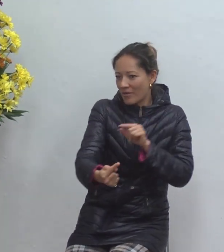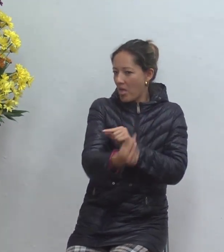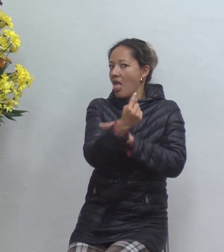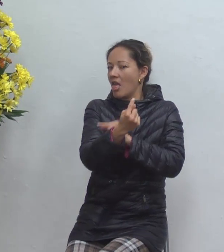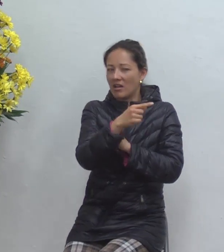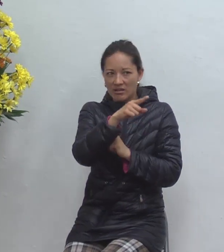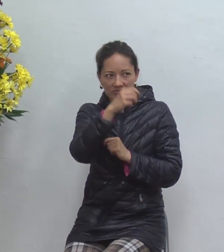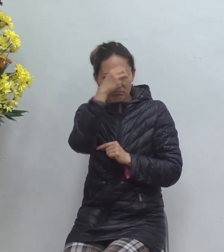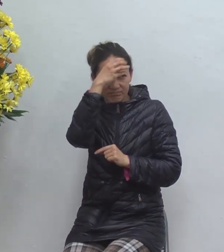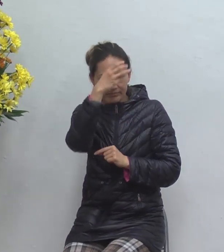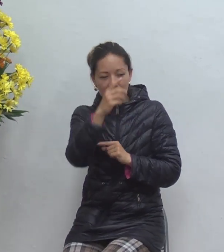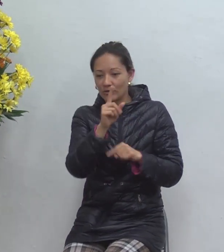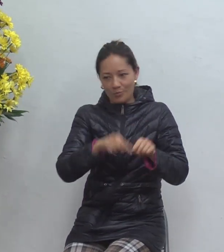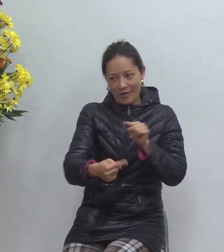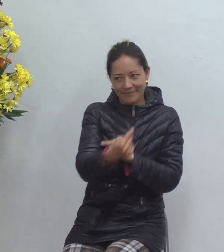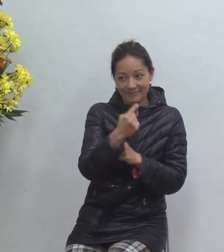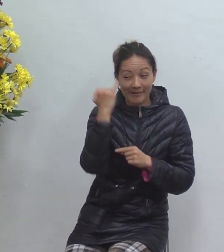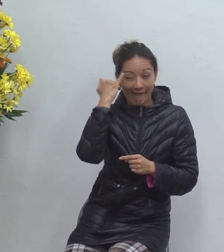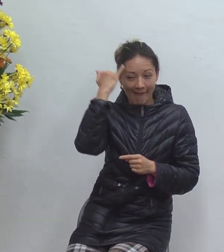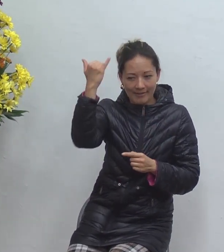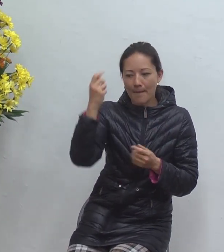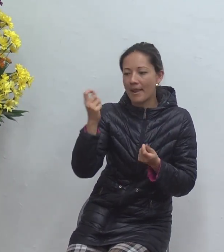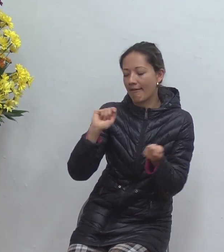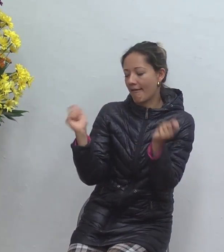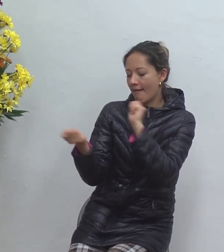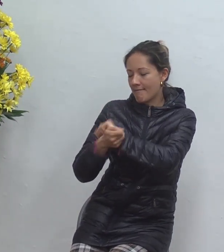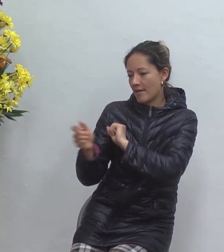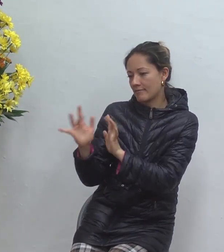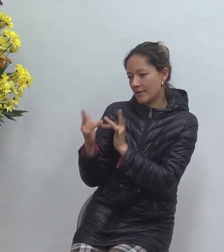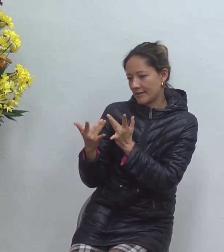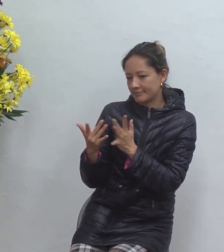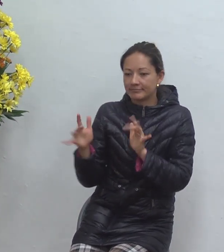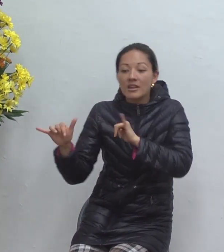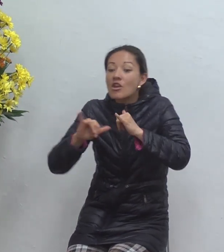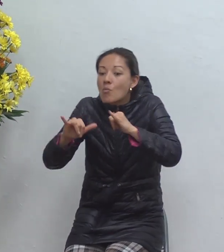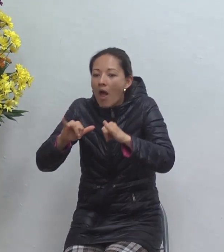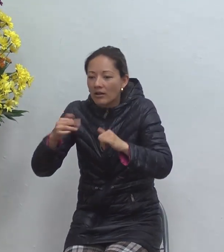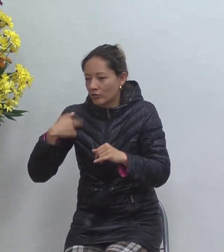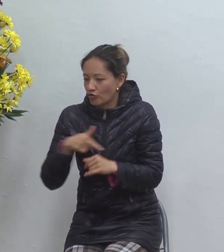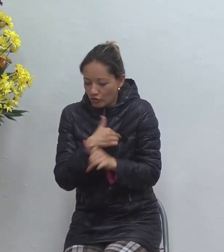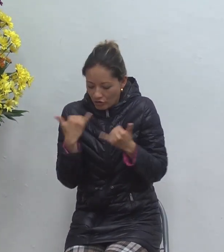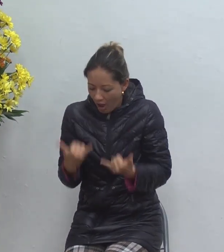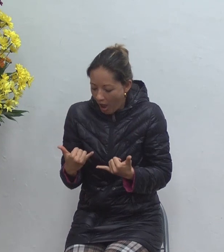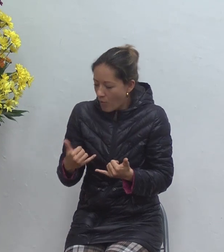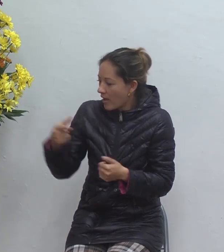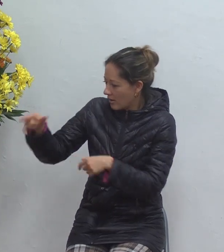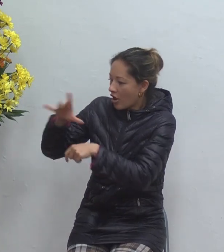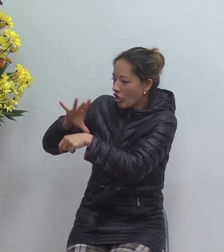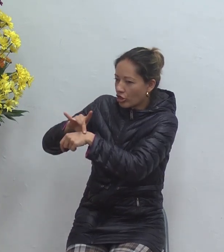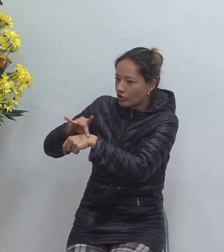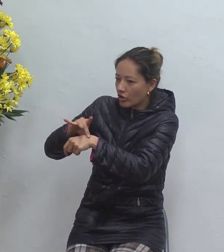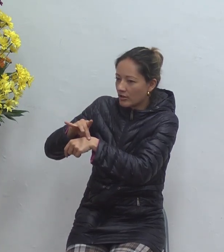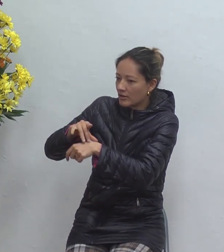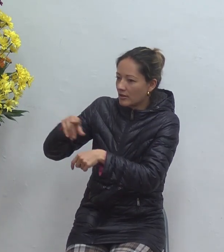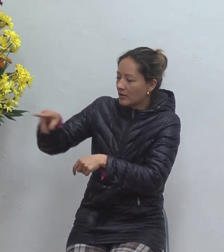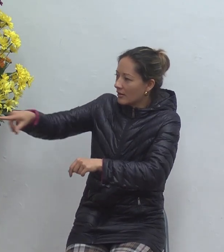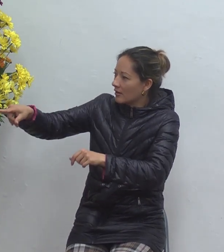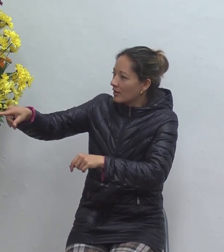convertir en una trombo y lo va a matar pero usted quién es yo soy médico cirujano vasco cerebral usted qué es no viejo yo vendo empanada